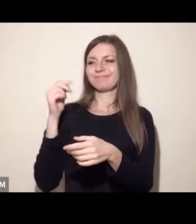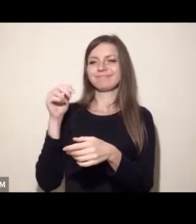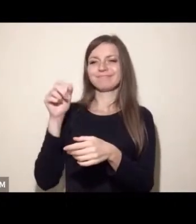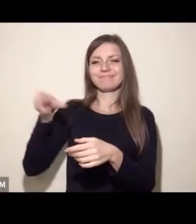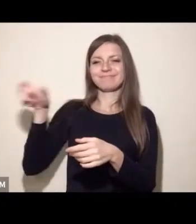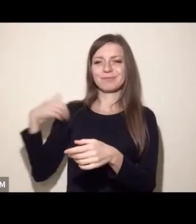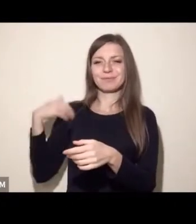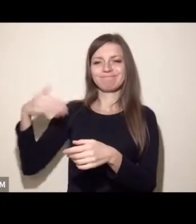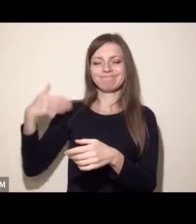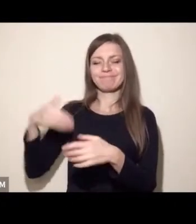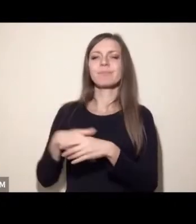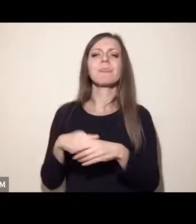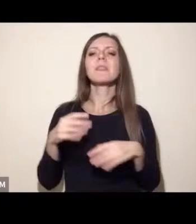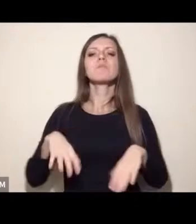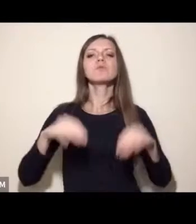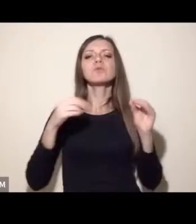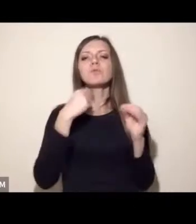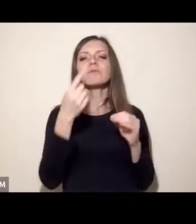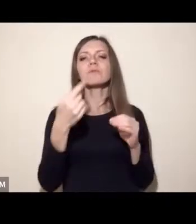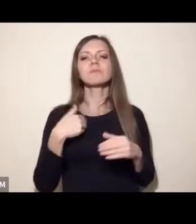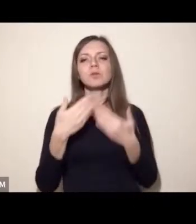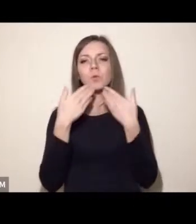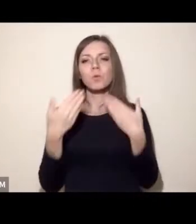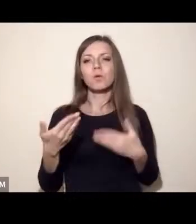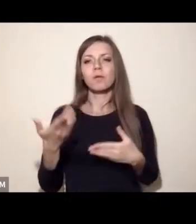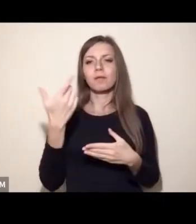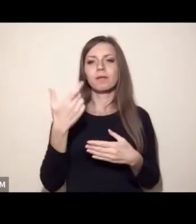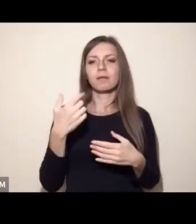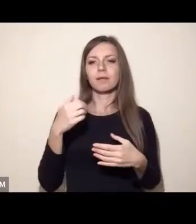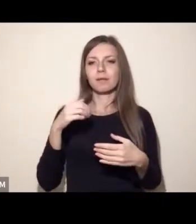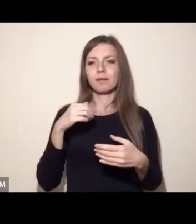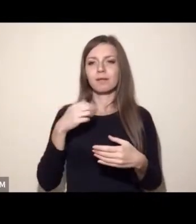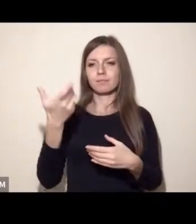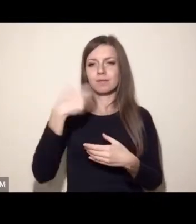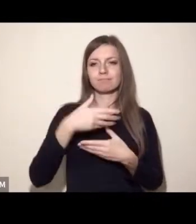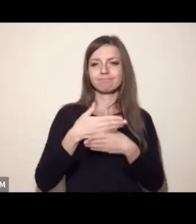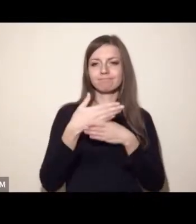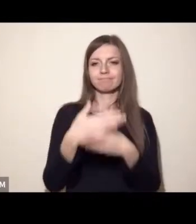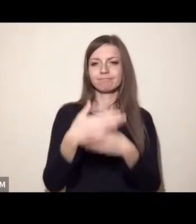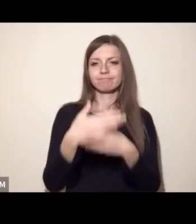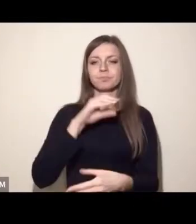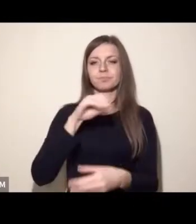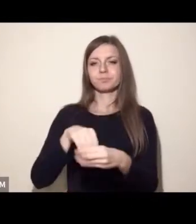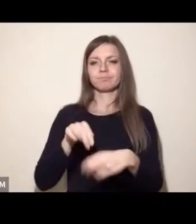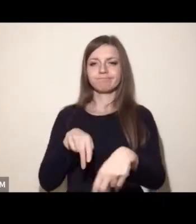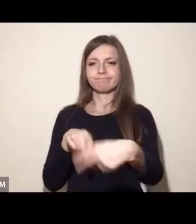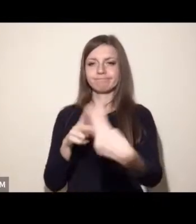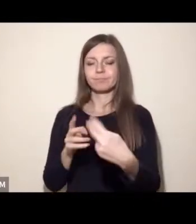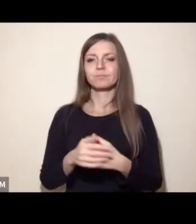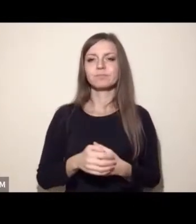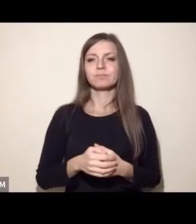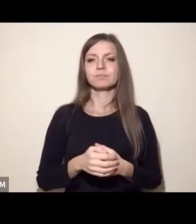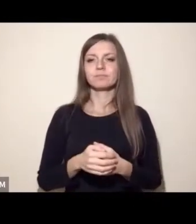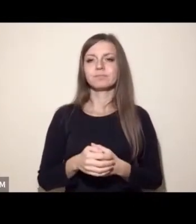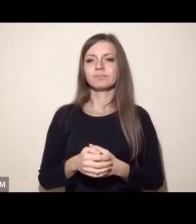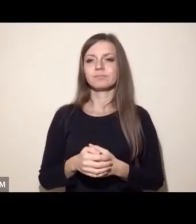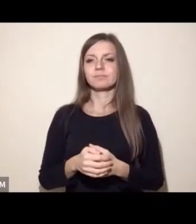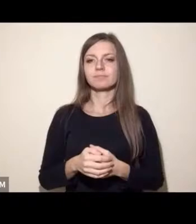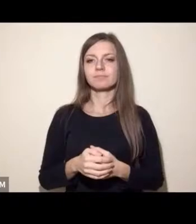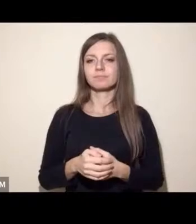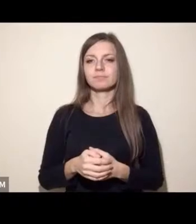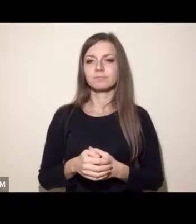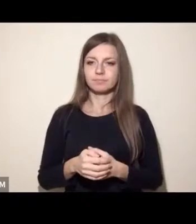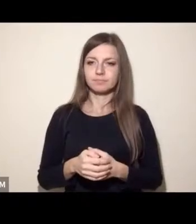na początek w ogóle bardzo dziękuję, że możemy się tu dzisiaj widzieć i bardzo się cieszę, też to spotkanie może być jakimś takim, myślę,